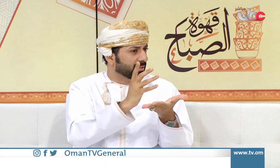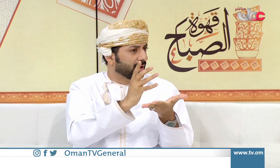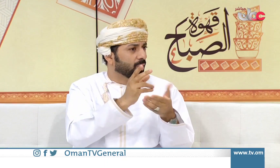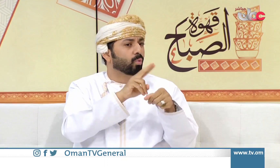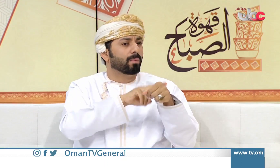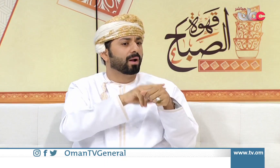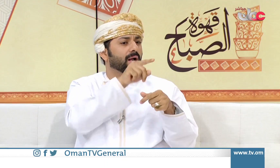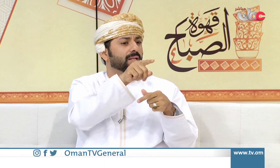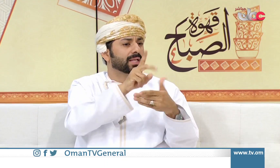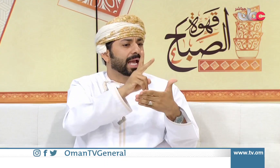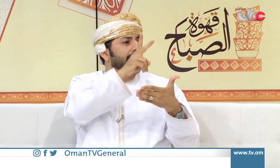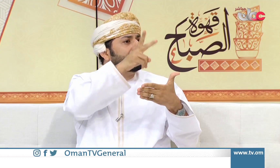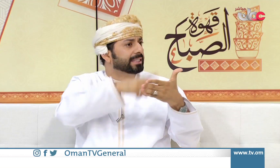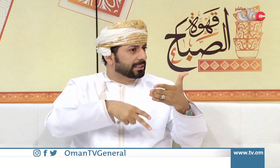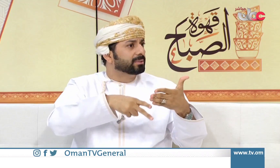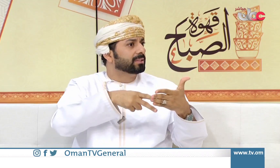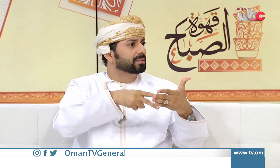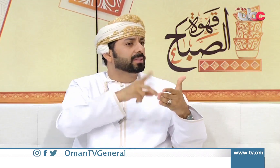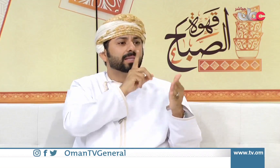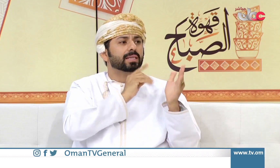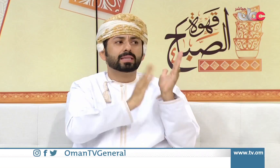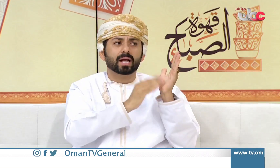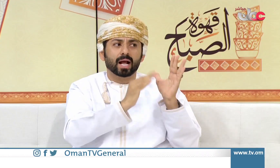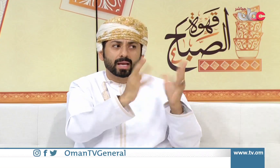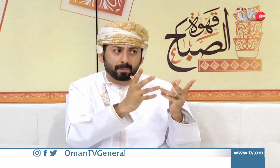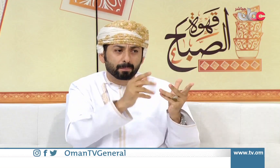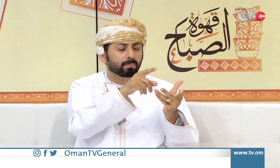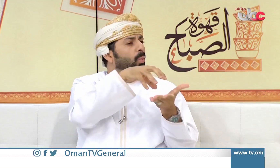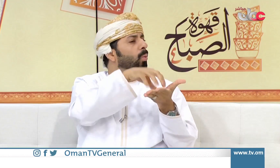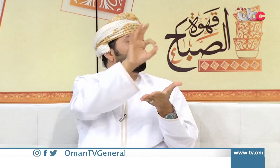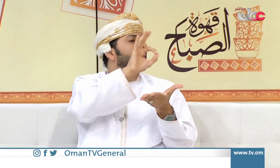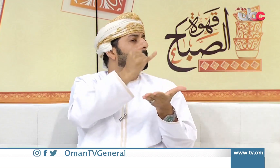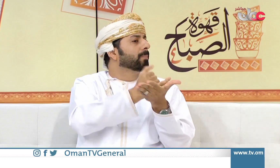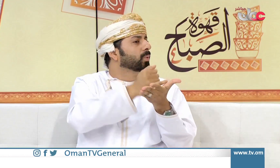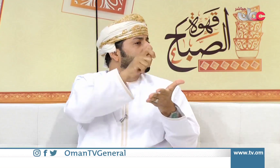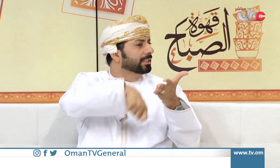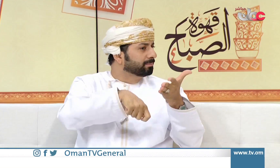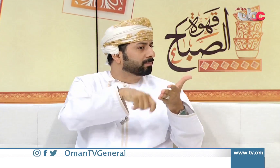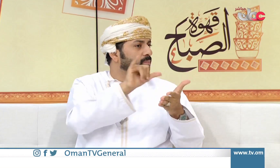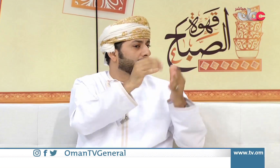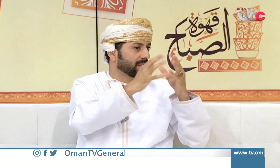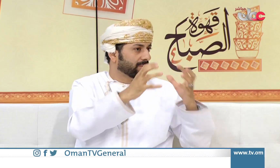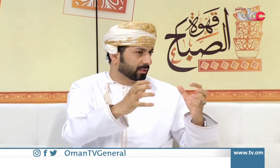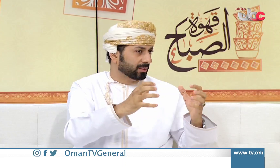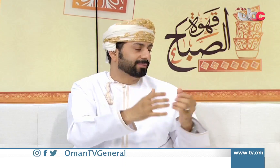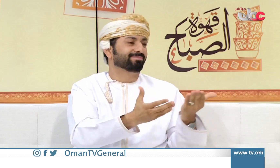متى بدأ أيضاً متى تم اعتماد هذا اليوم وأيضاً التاريخ اللي تم اعتماده ومن